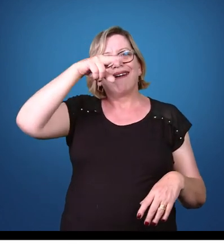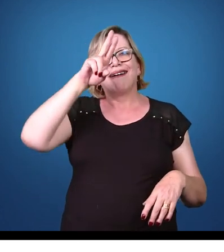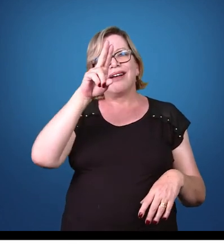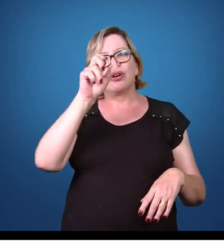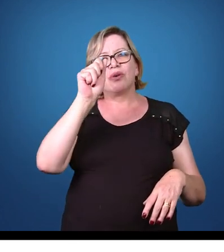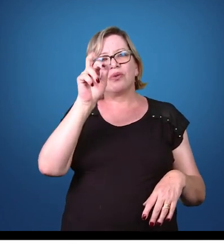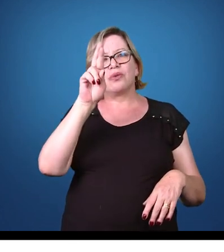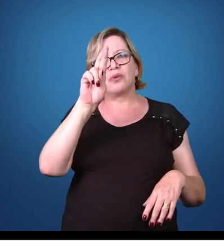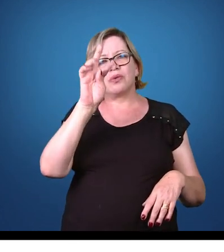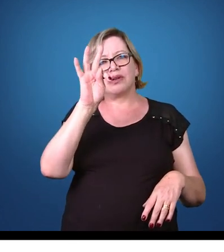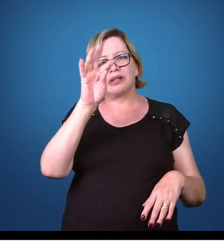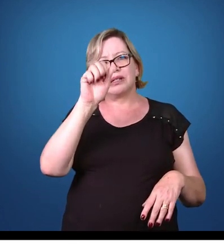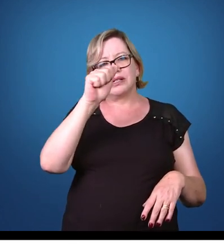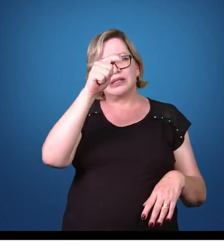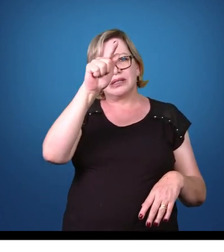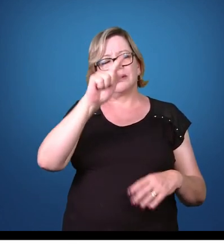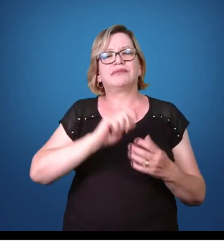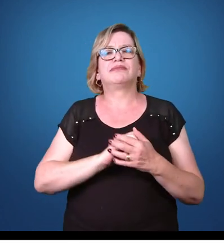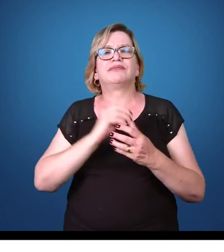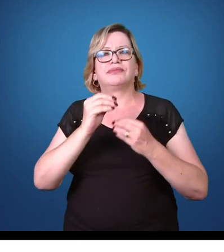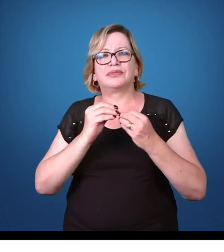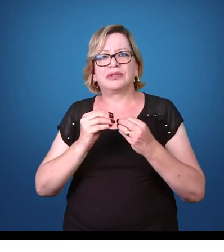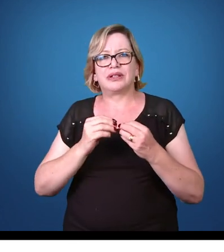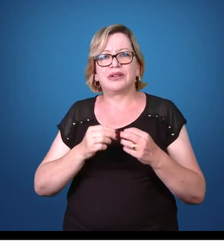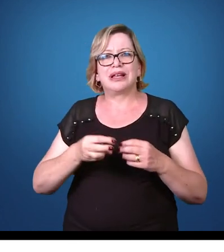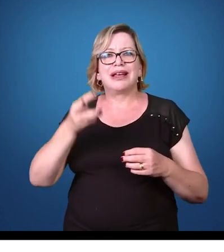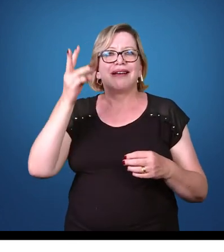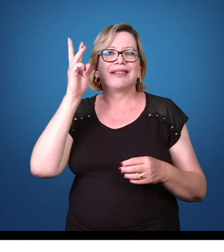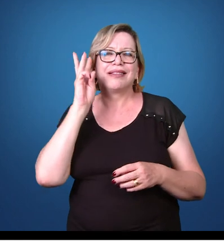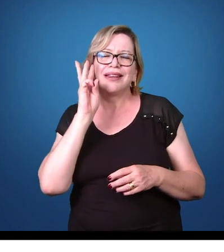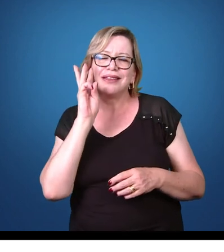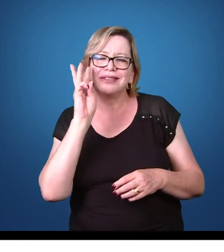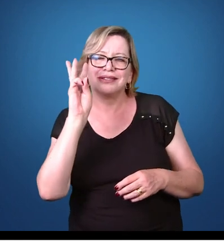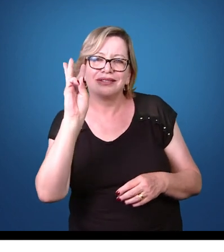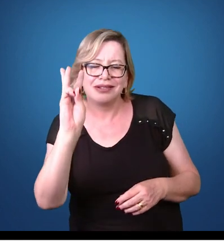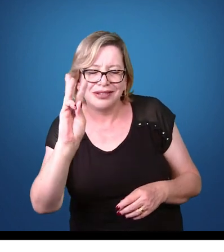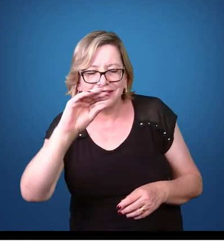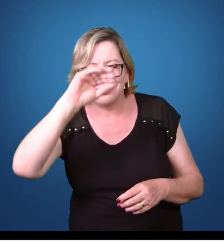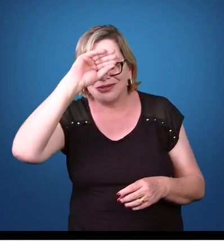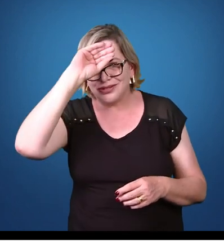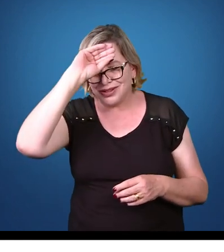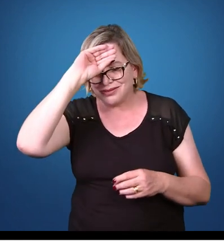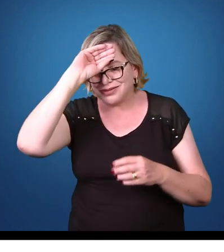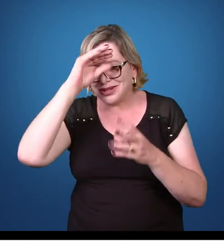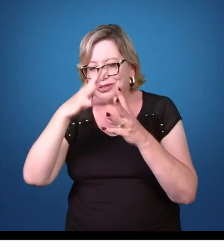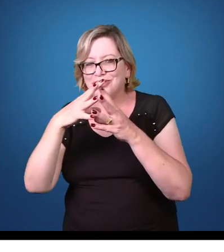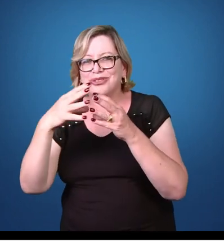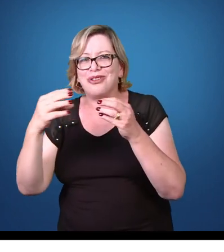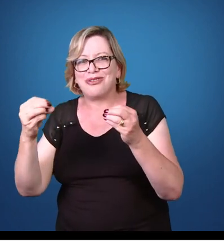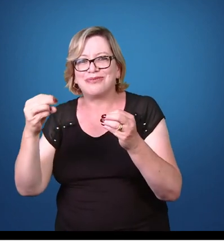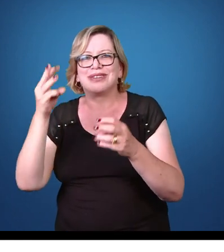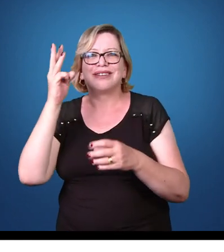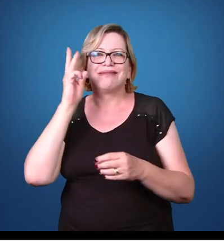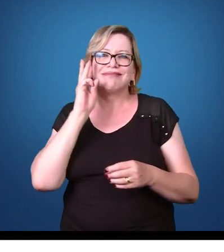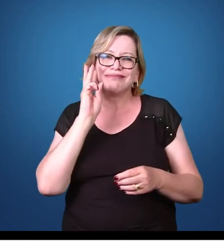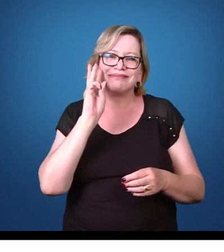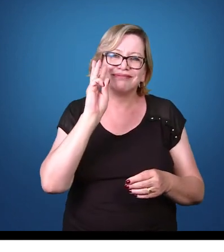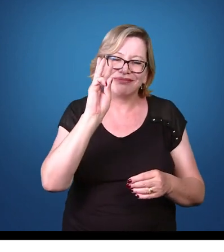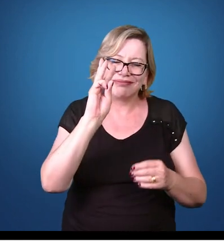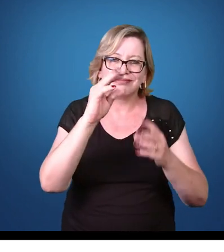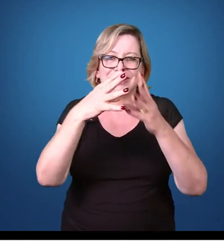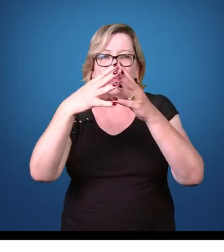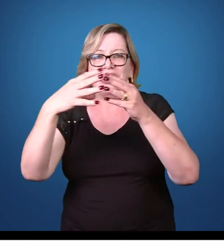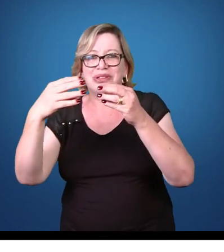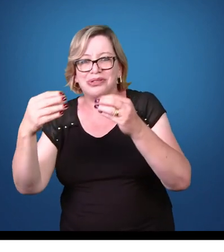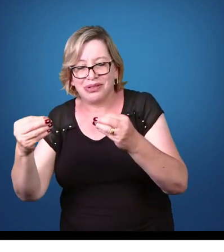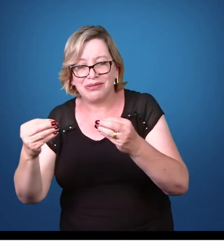o acesso à febre nesse hospedeiro é de 72 em 72 horas. Então, é basicamente de 3 em 3 dias que